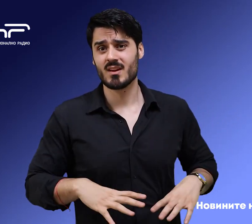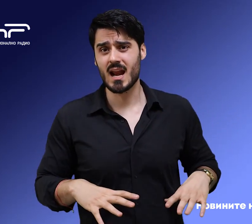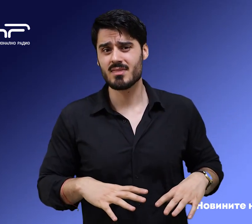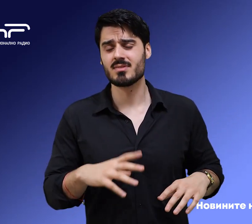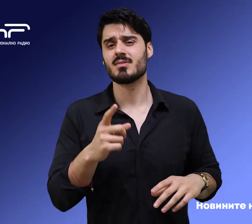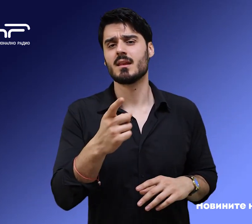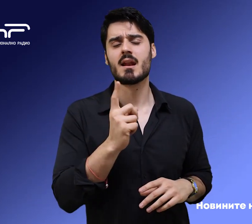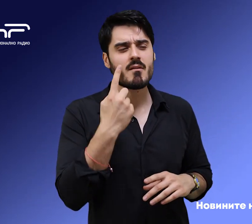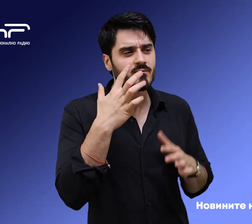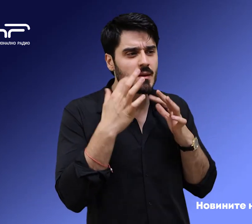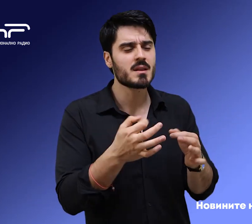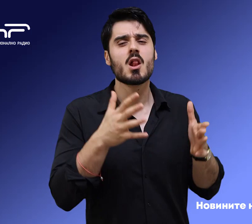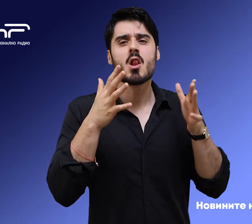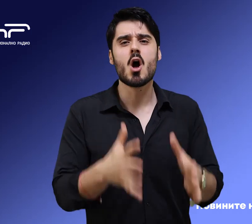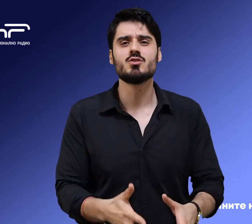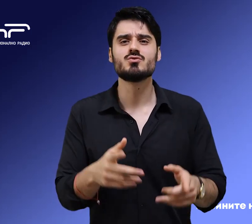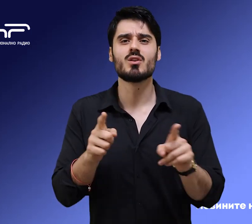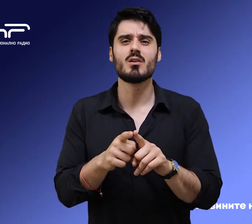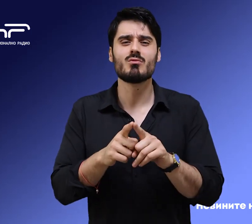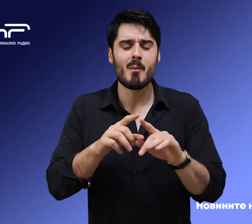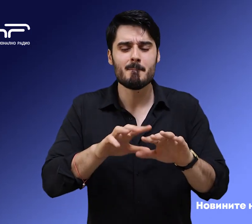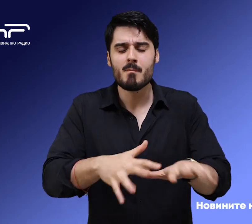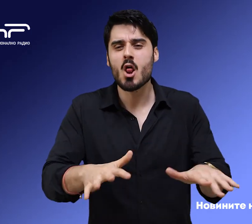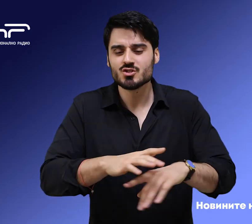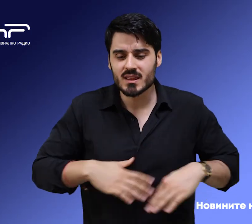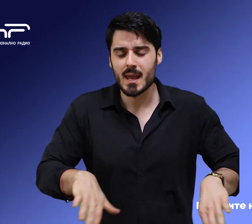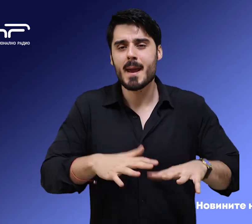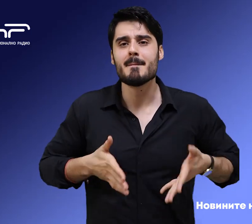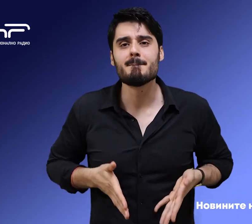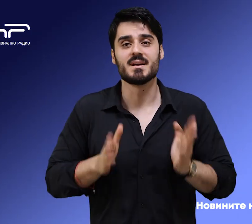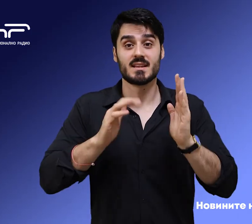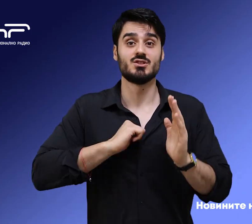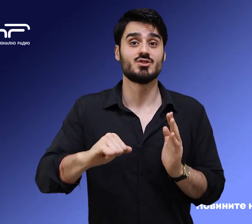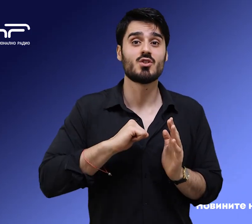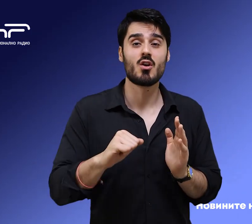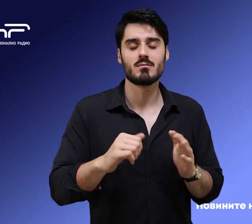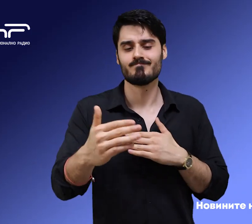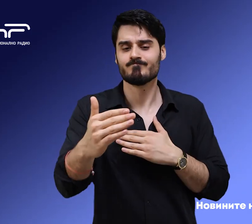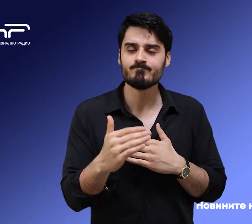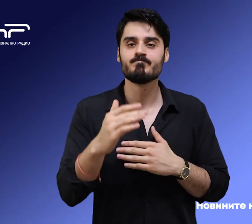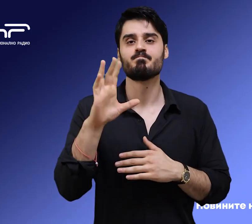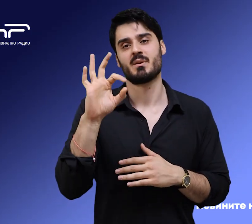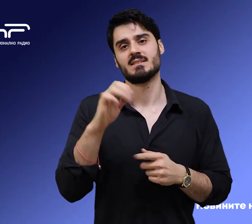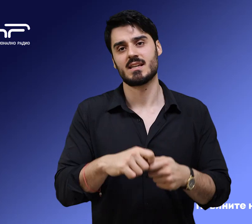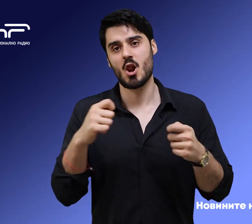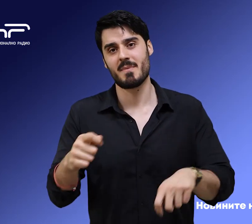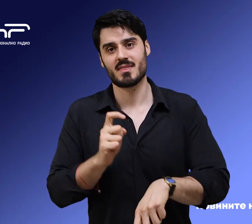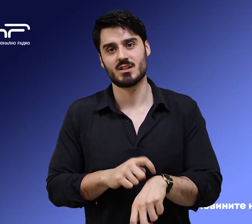с повишено внимание поради въвшено експлутоциално състояние на пътната насилка. Скоростта ограничена до 50 км в час. Пътна